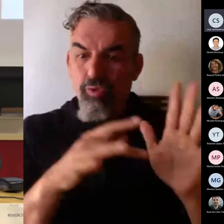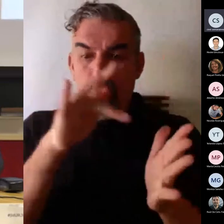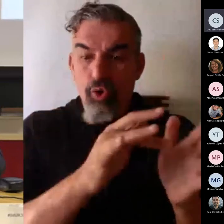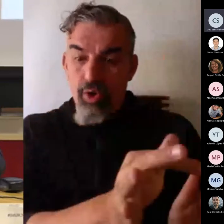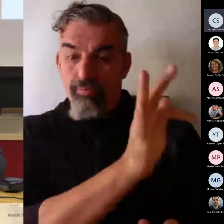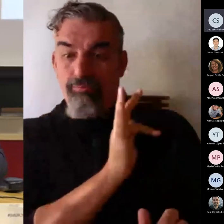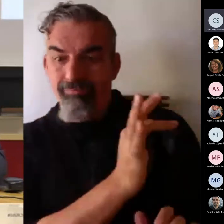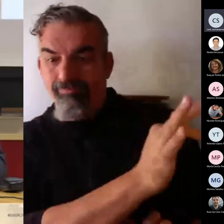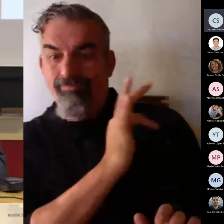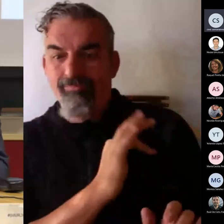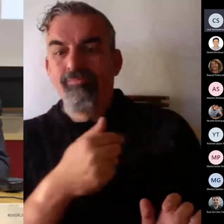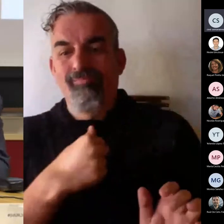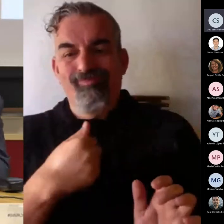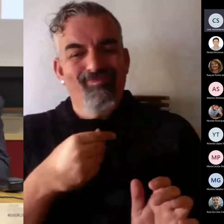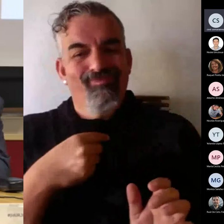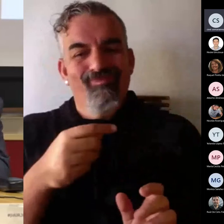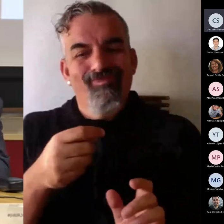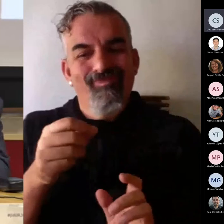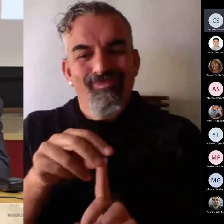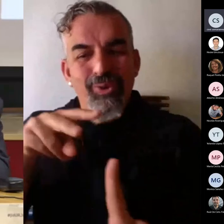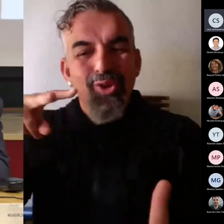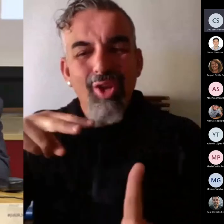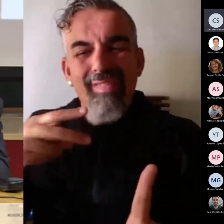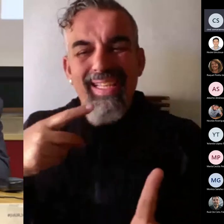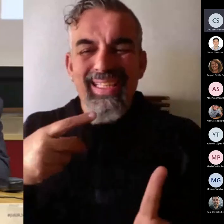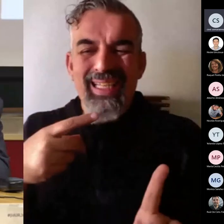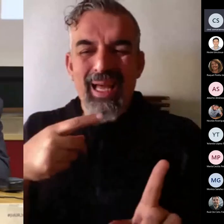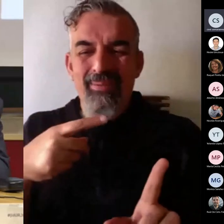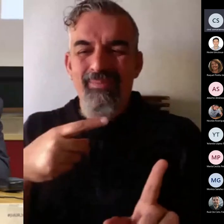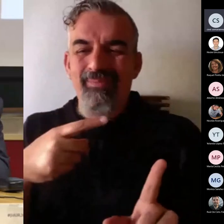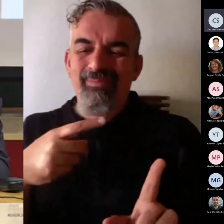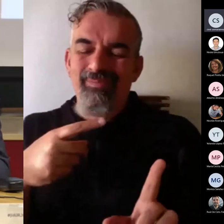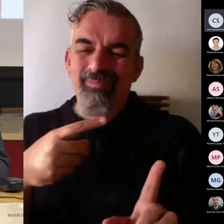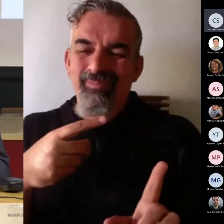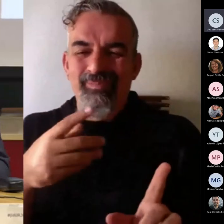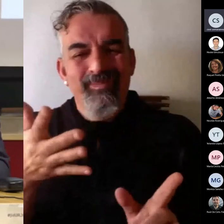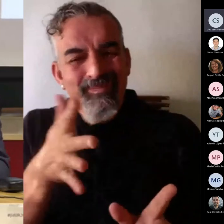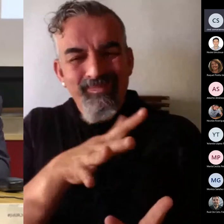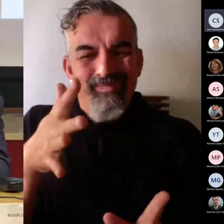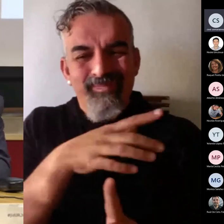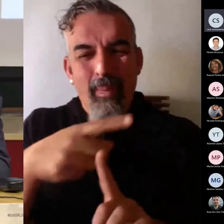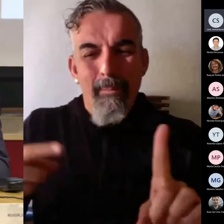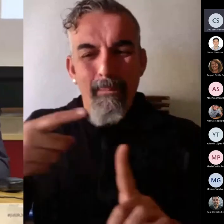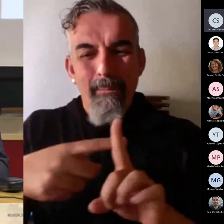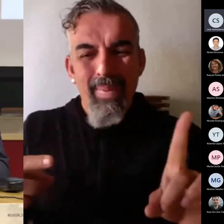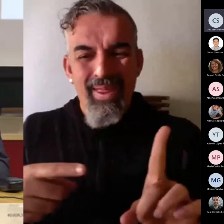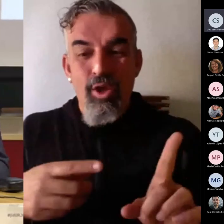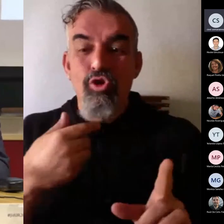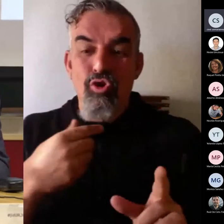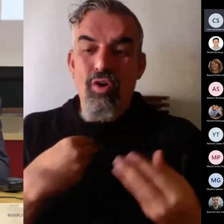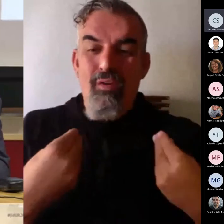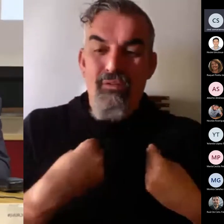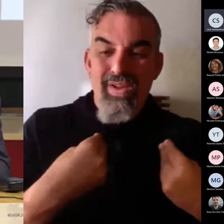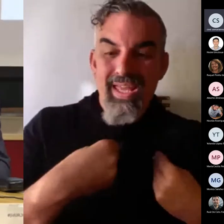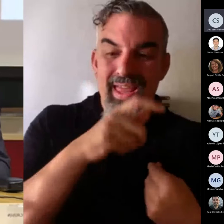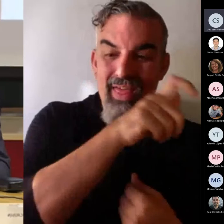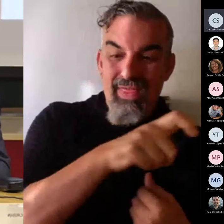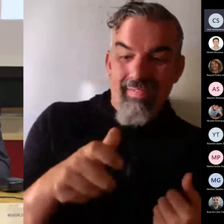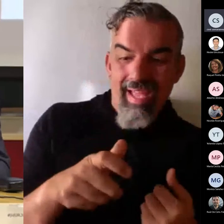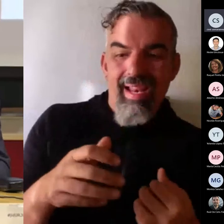a ser un poco agridulce. Va a ser un poco agridulce porque voy a intentar conjugar mi vida civil con mi vida militar.